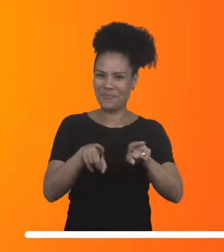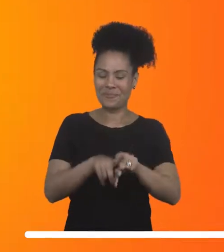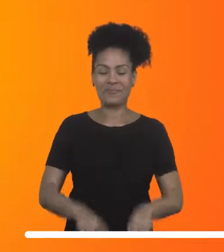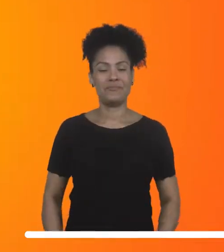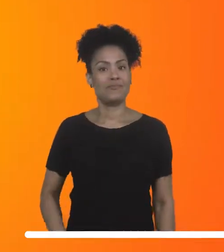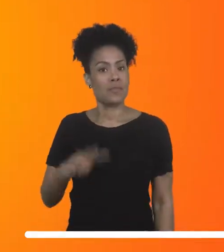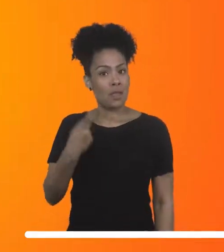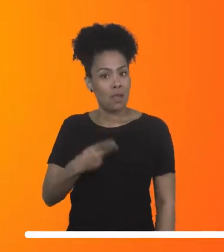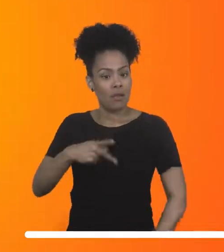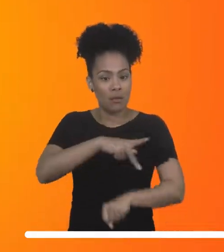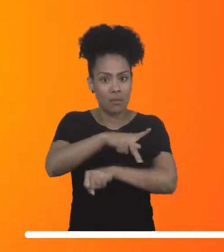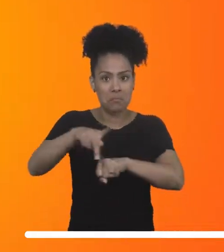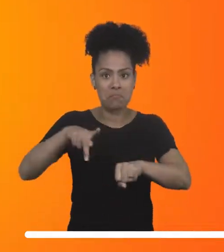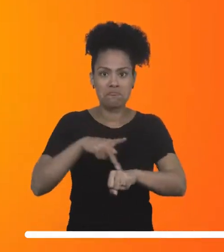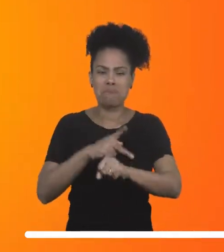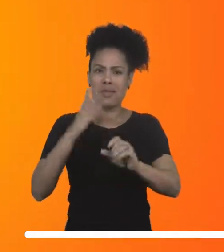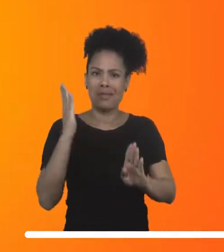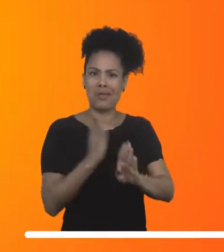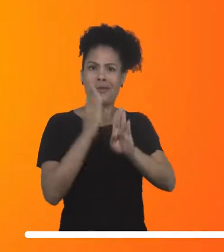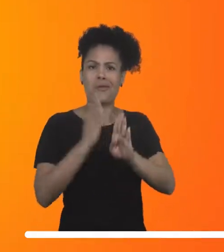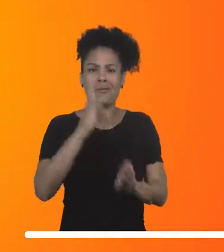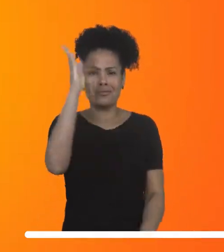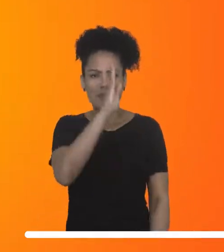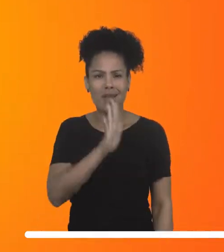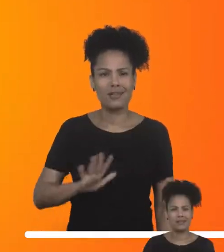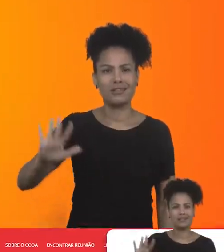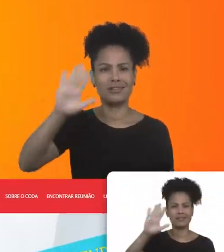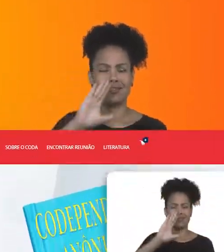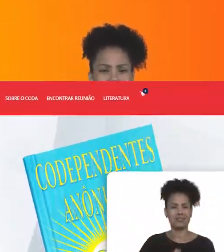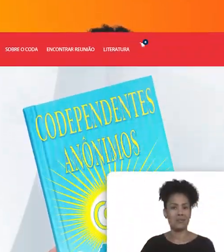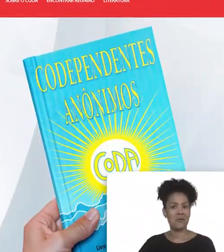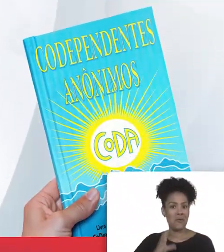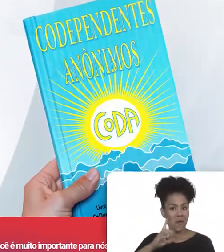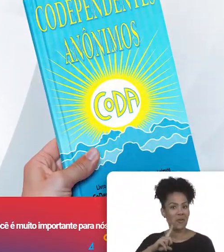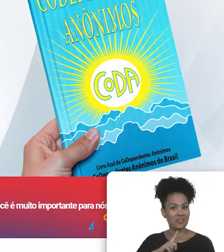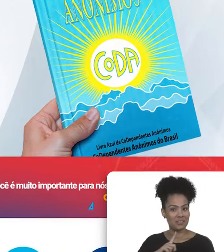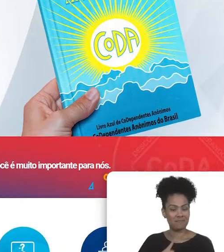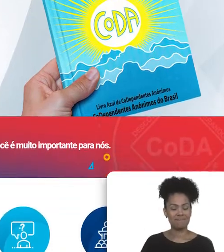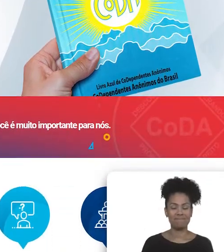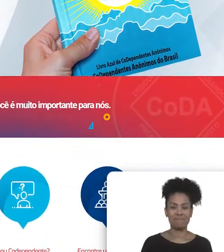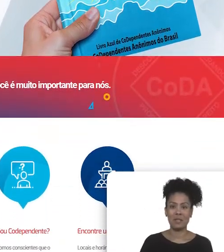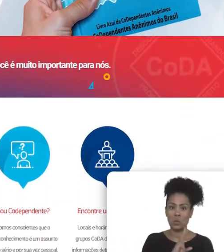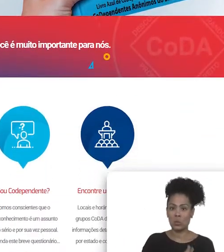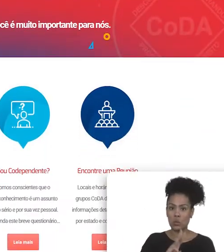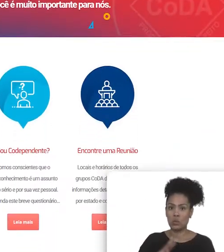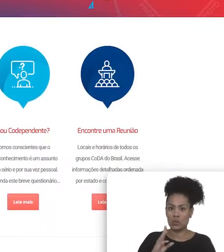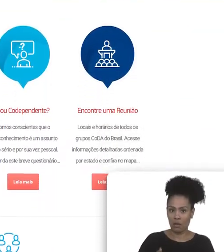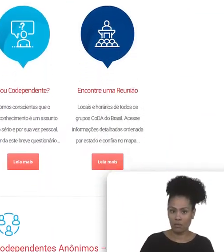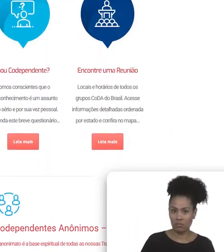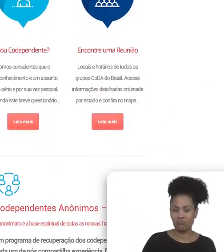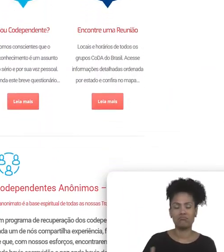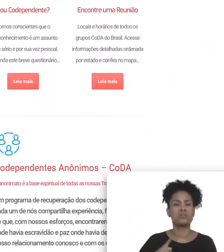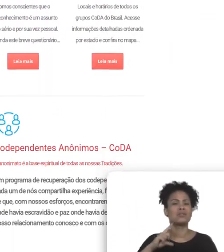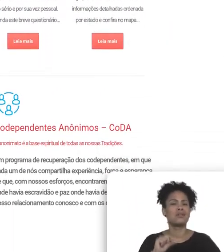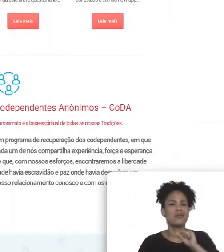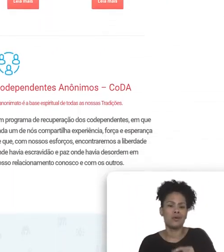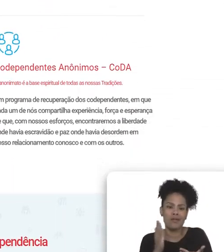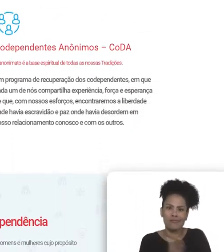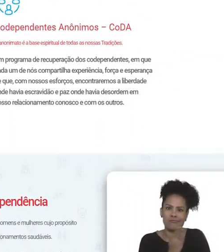já aconteceram vários encontros nacionais de Kodas. No site Koda Brasil, é possível encontrar livros para download